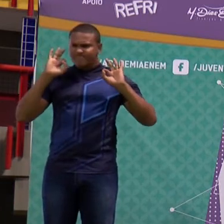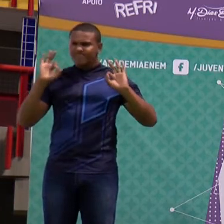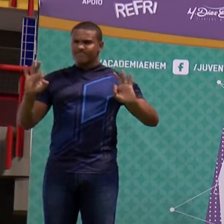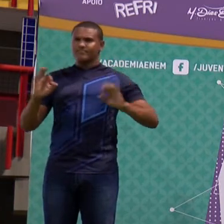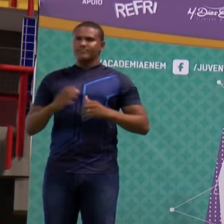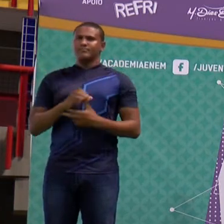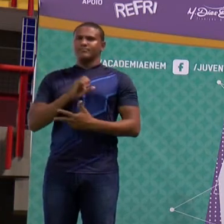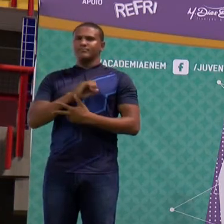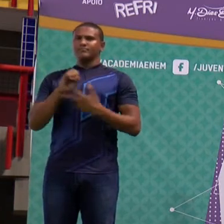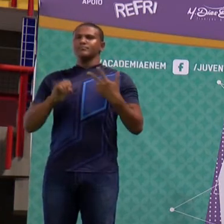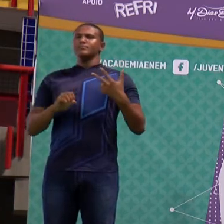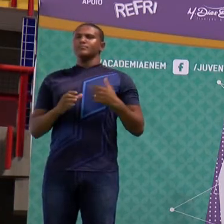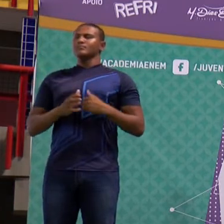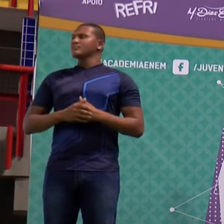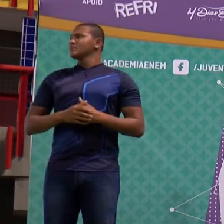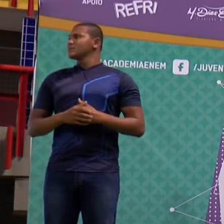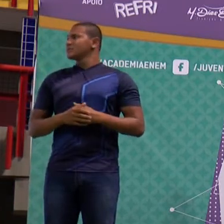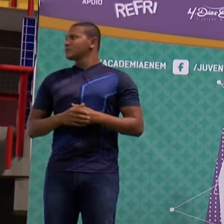questão.